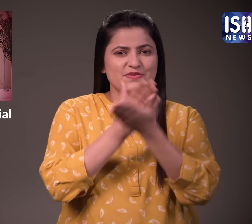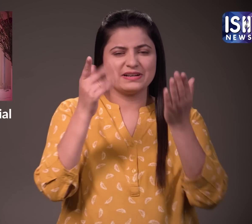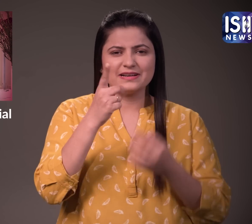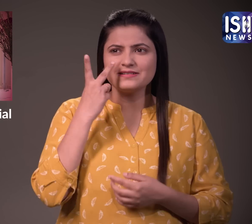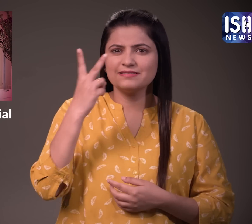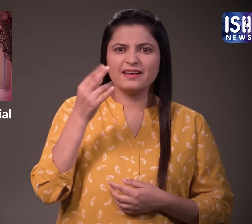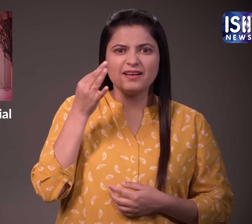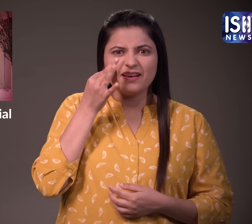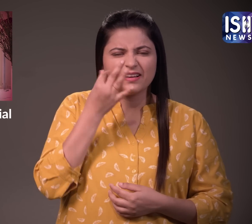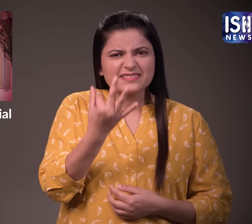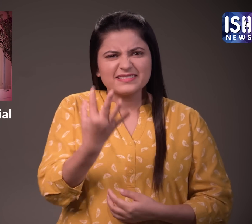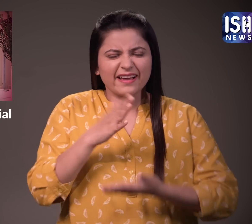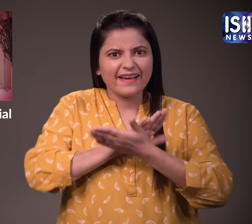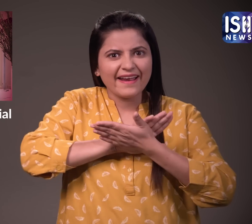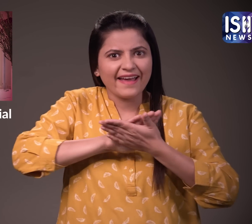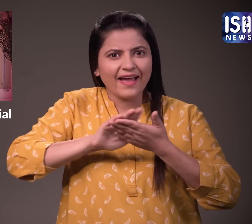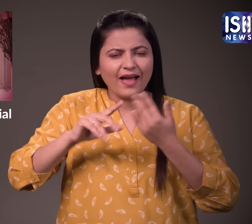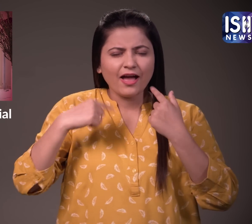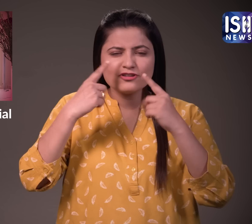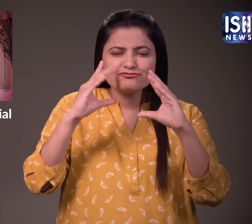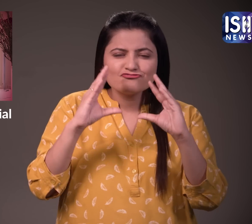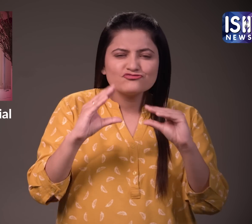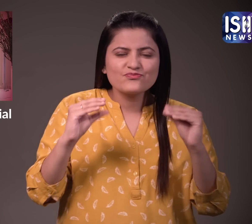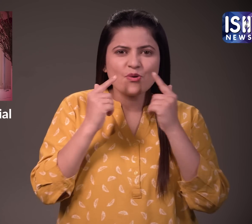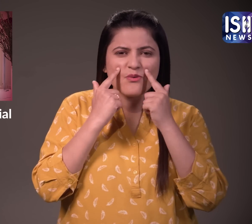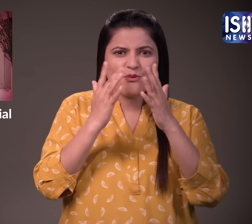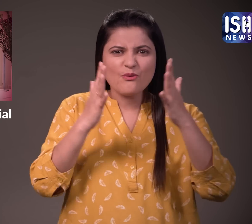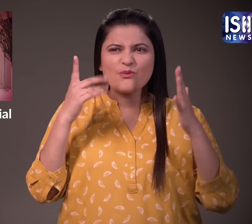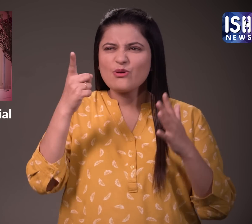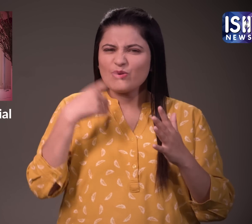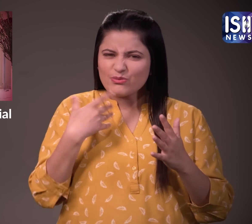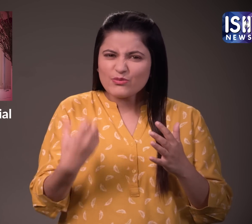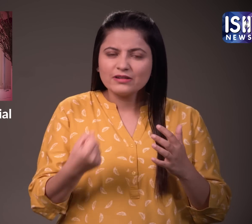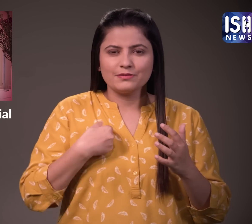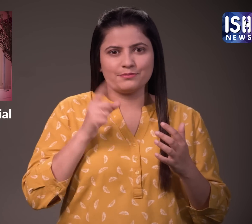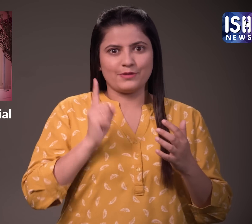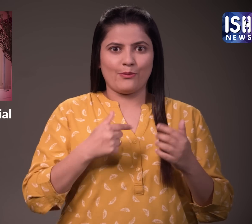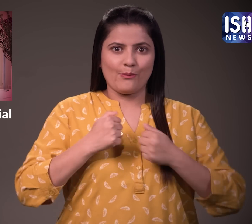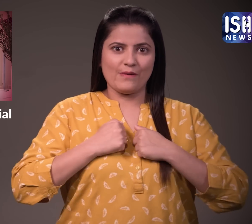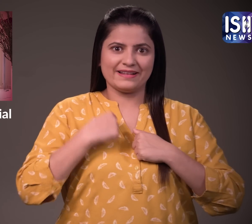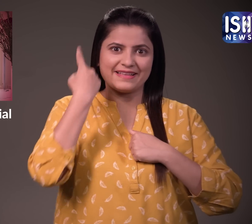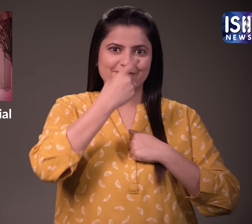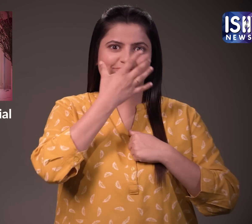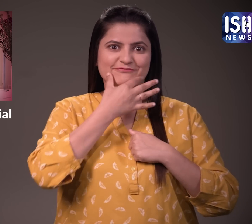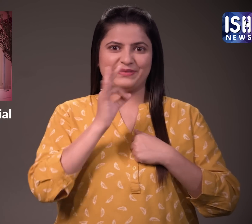आपने कई लोगों को कोमल, चमक्ती तवचा के साथ देखा होगा और सोचा होगा कि काश आपकी तवचा भी ऐसी ही हो